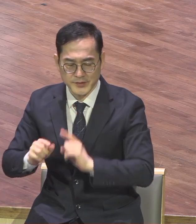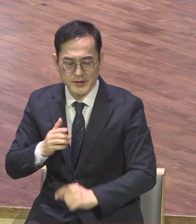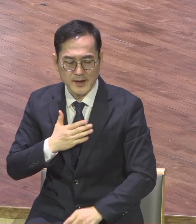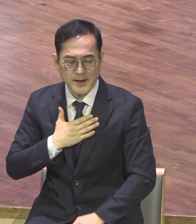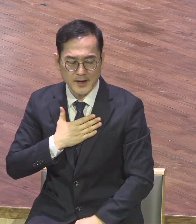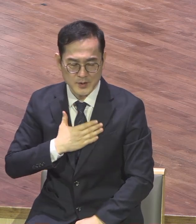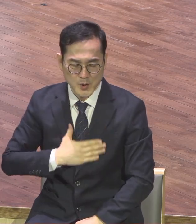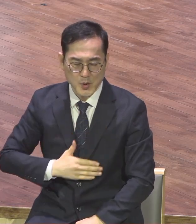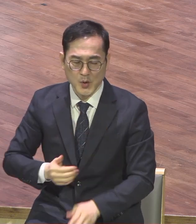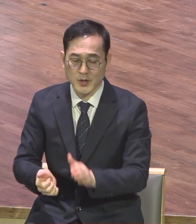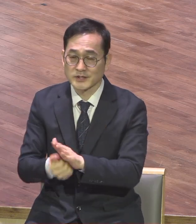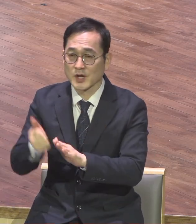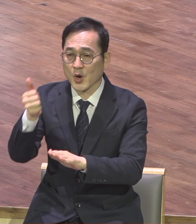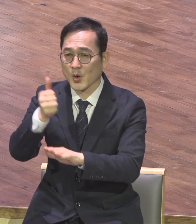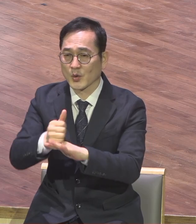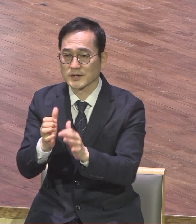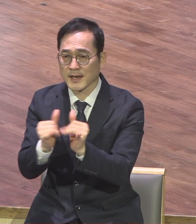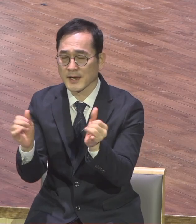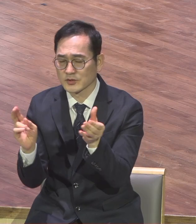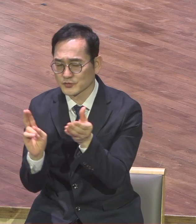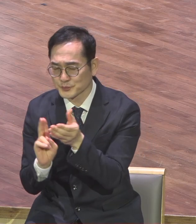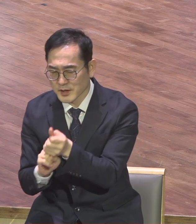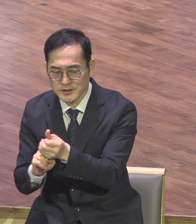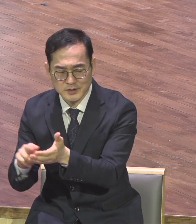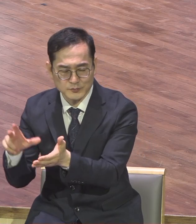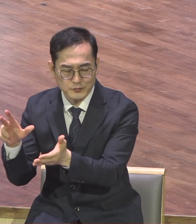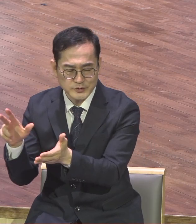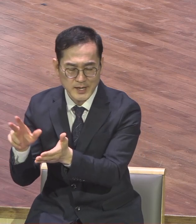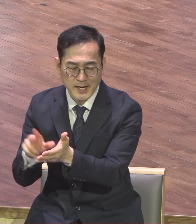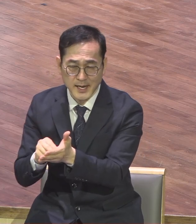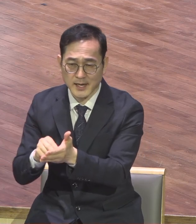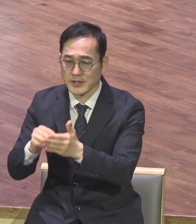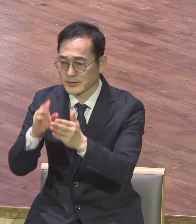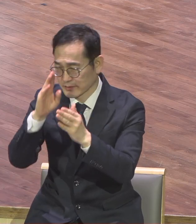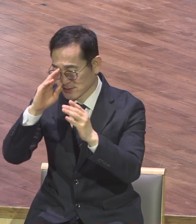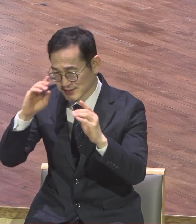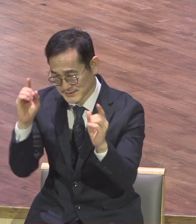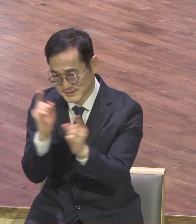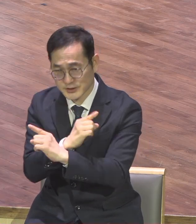족자의 승인님을 치료하는